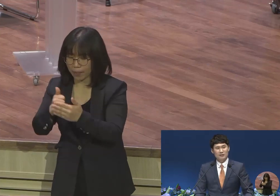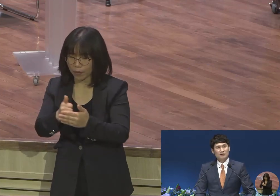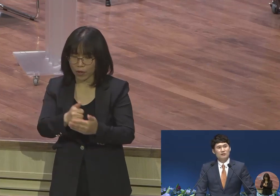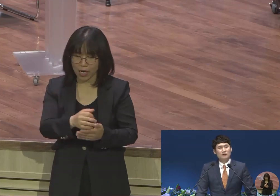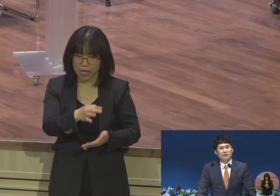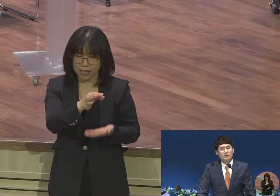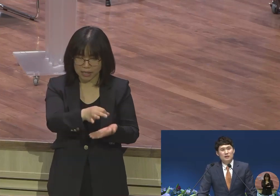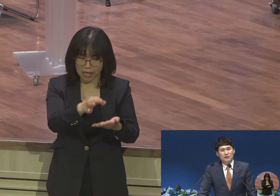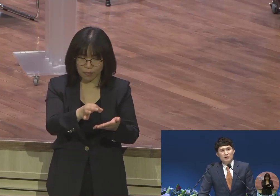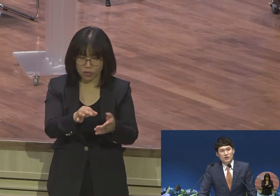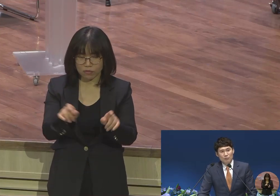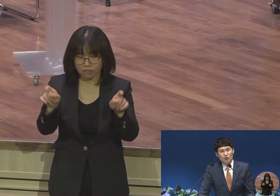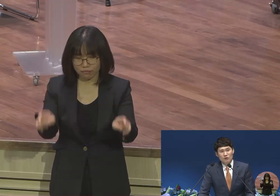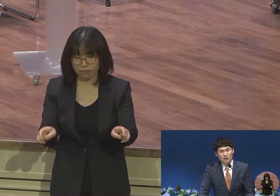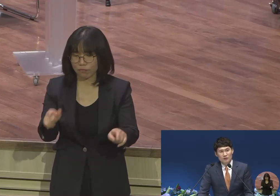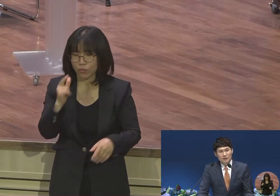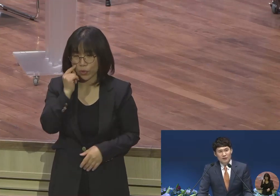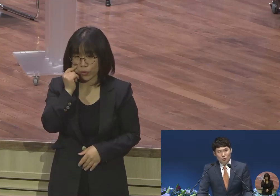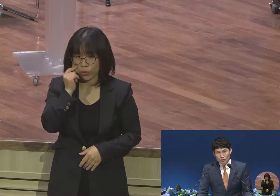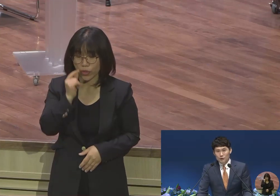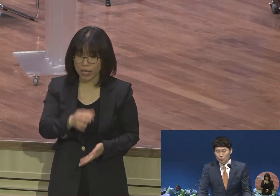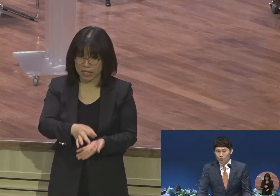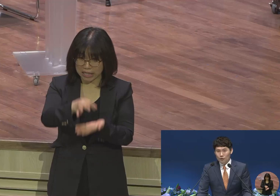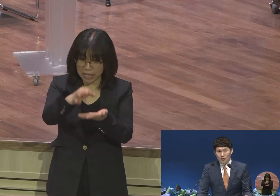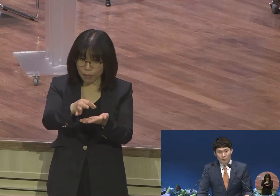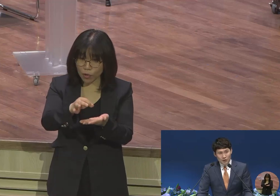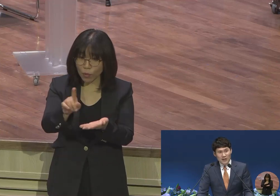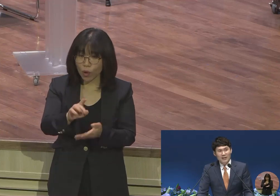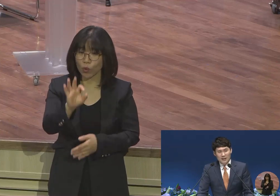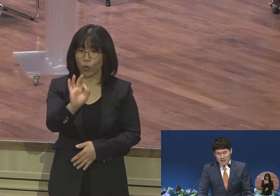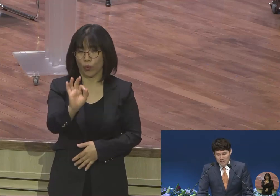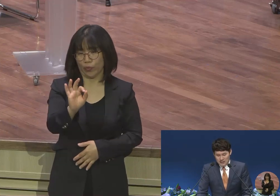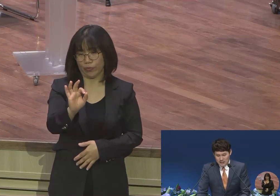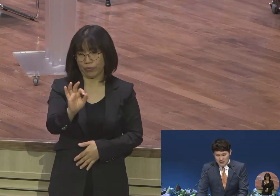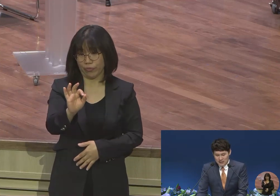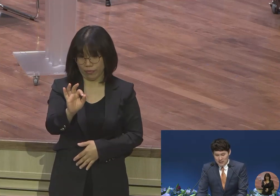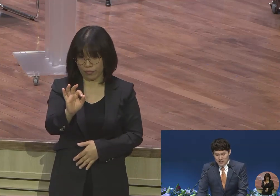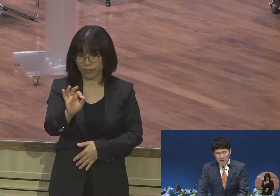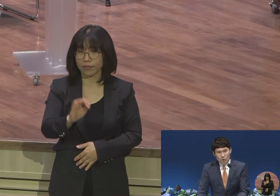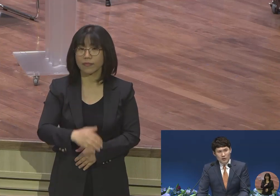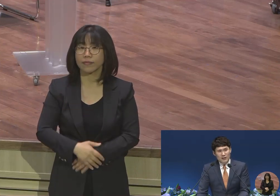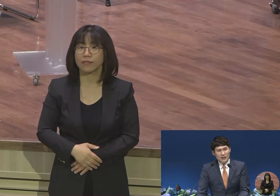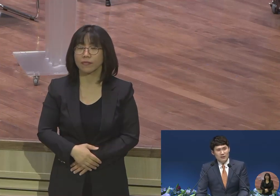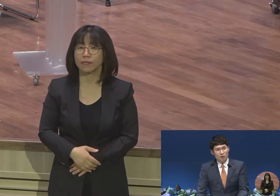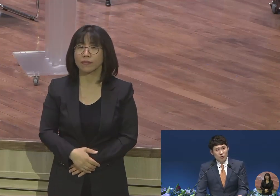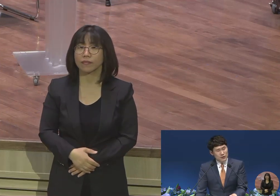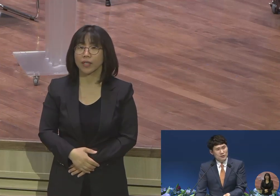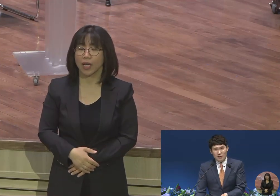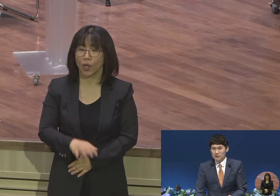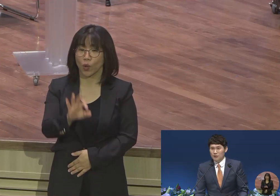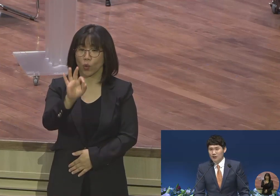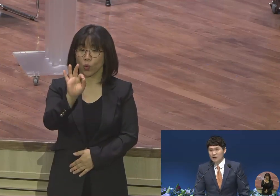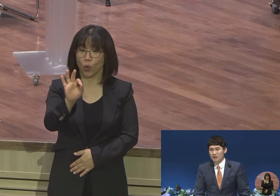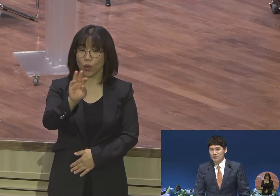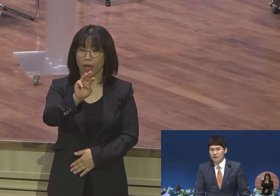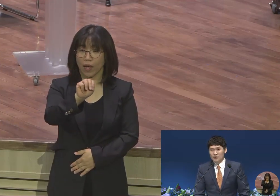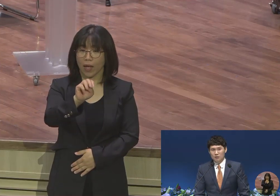재물 돈이죠 돈 머니 이 머니라는 단어가 어디서 나왔습니까? 이